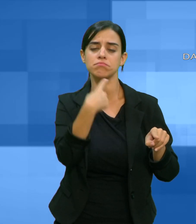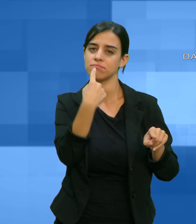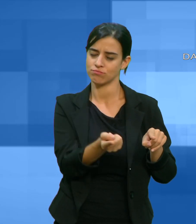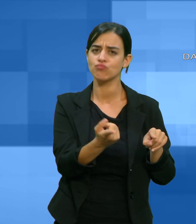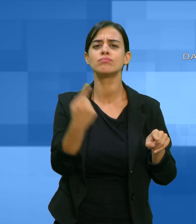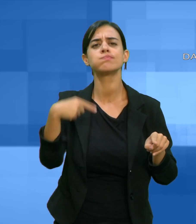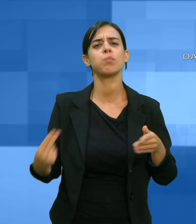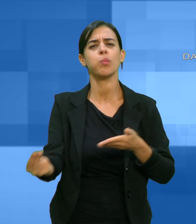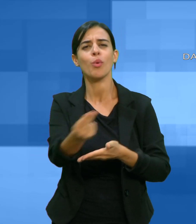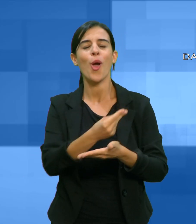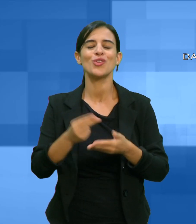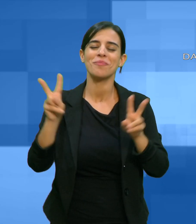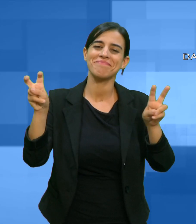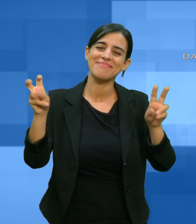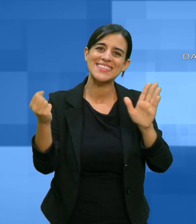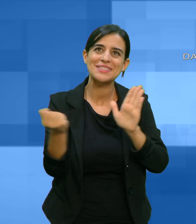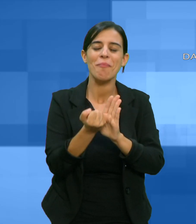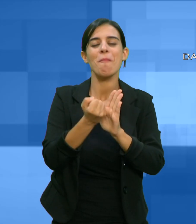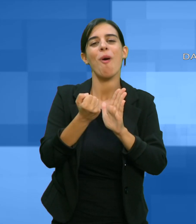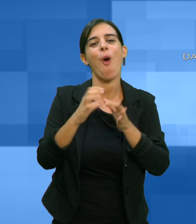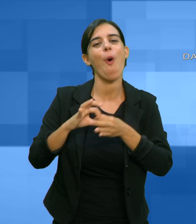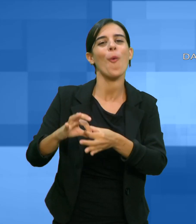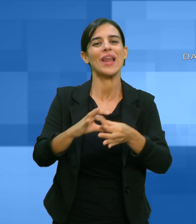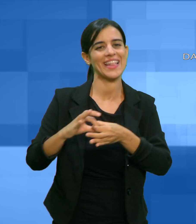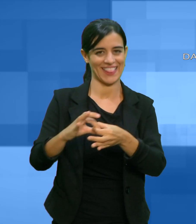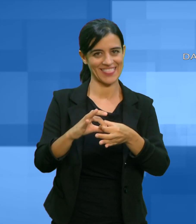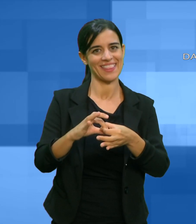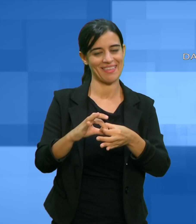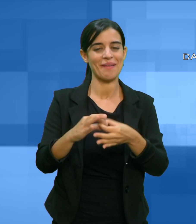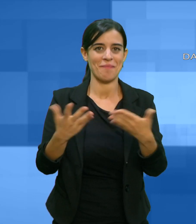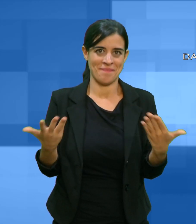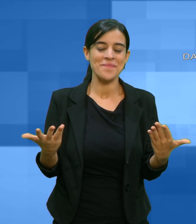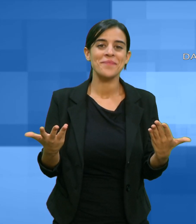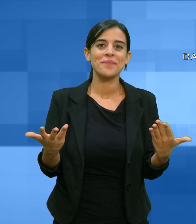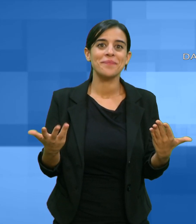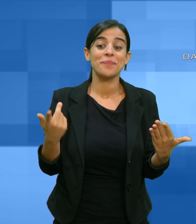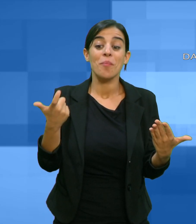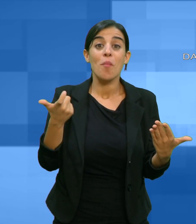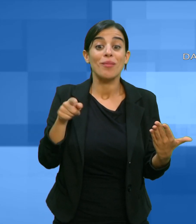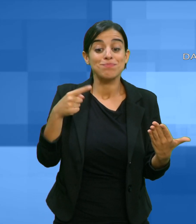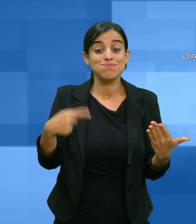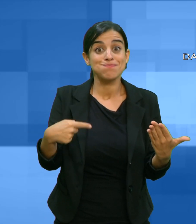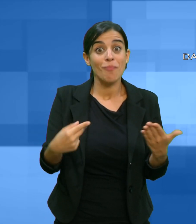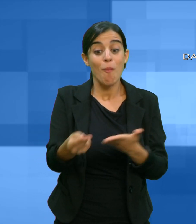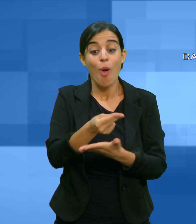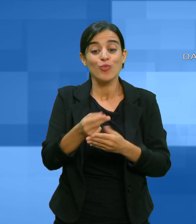rappresenta il valore dell'unità portando un messaggio di comune interesse